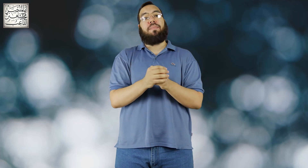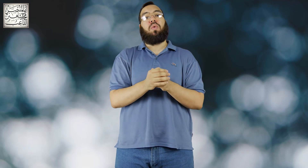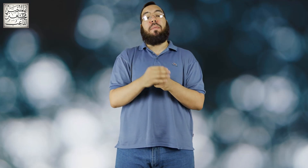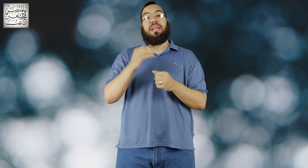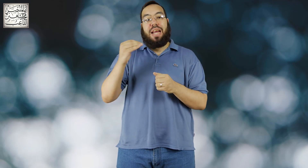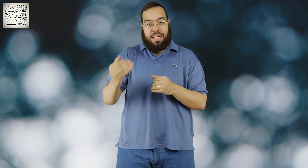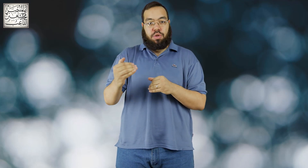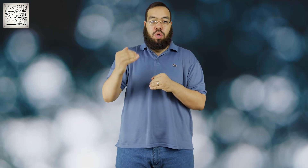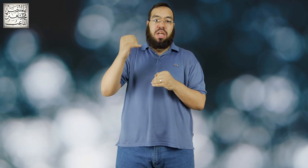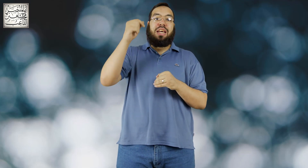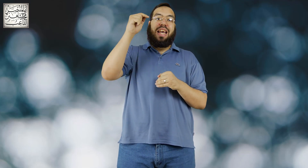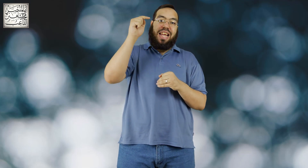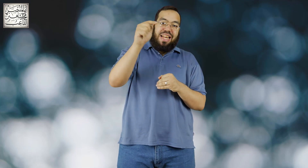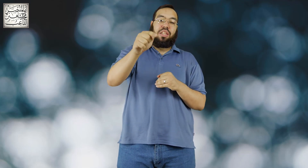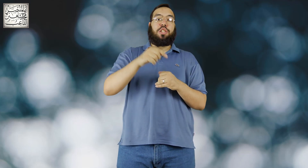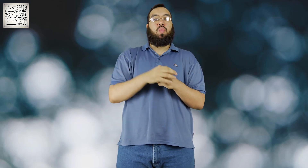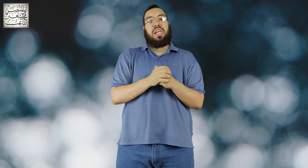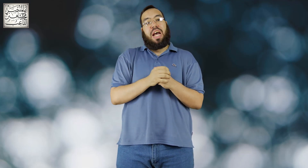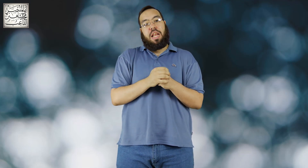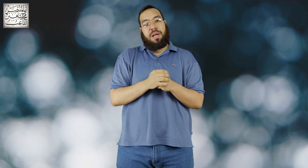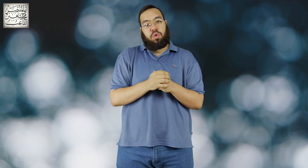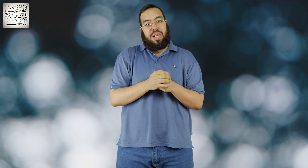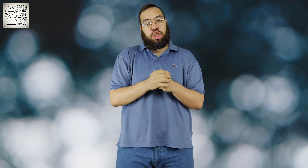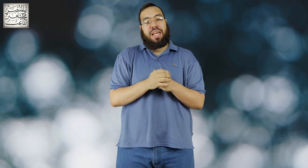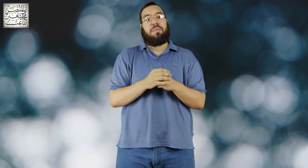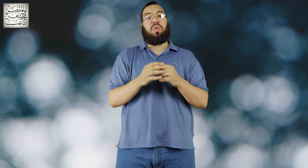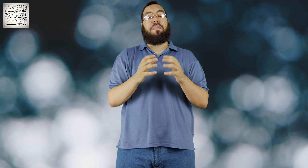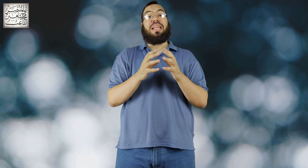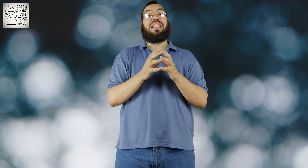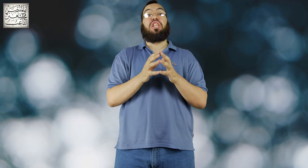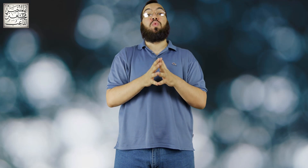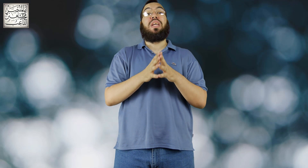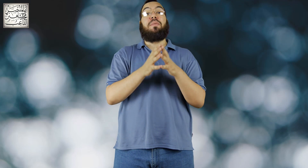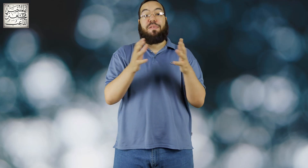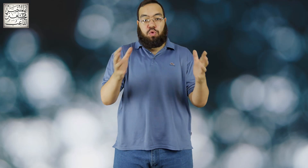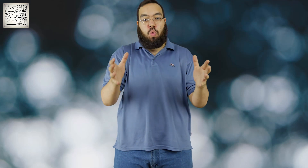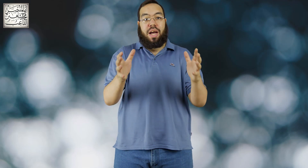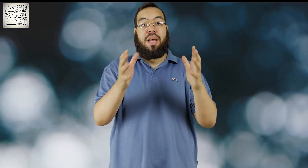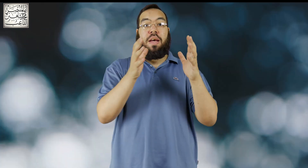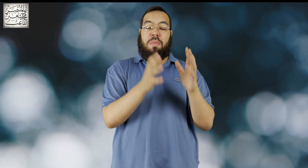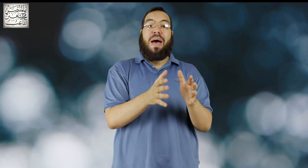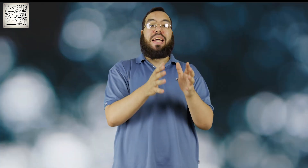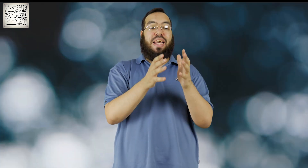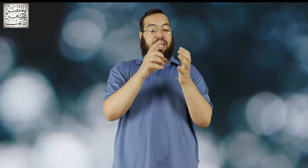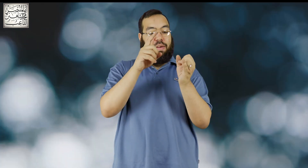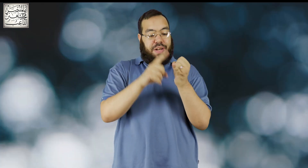85 على السوني ان التصوير على الباناسونيك جي 85 تصوير مفتوح بمعنى ان في